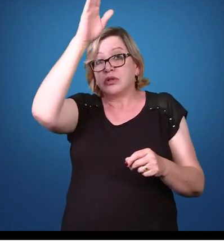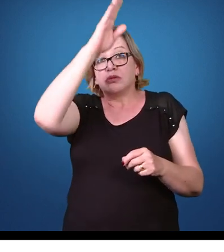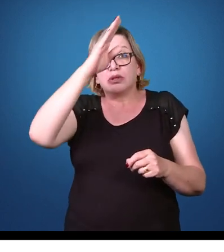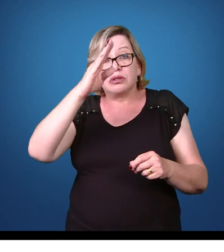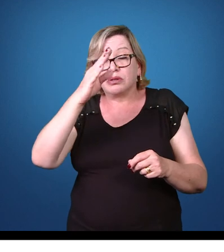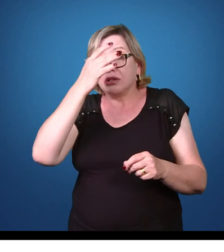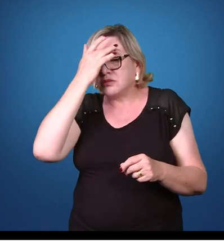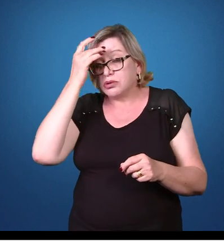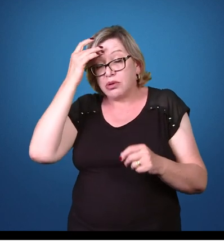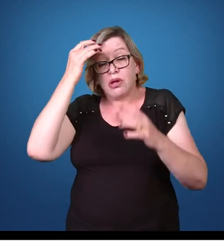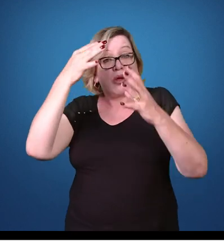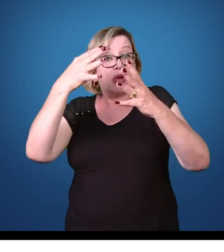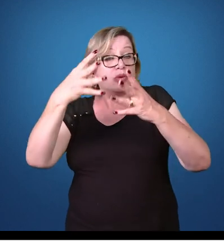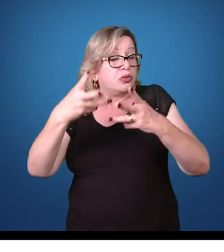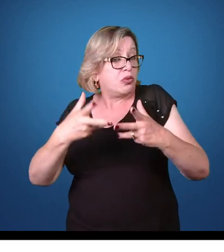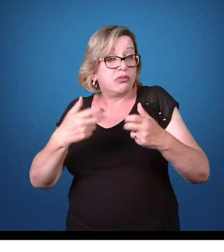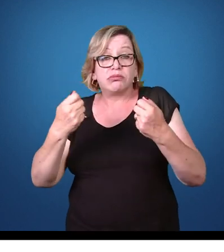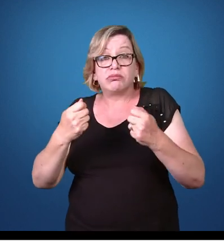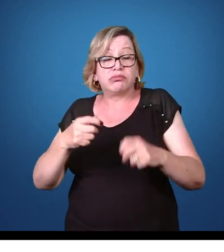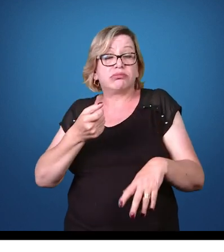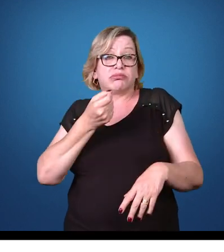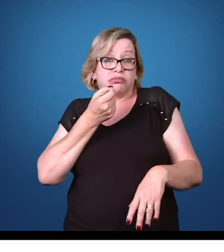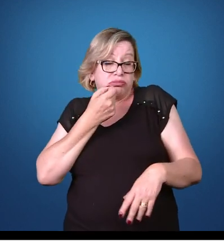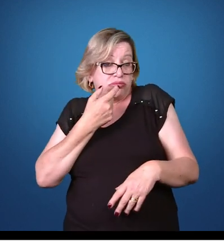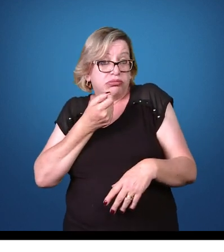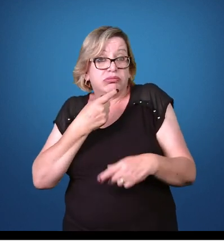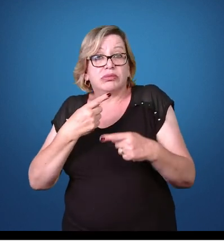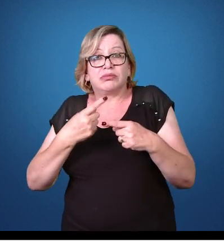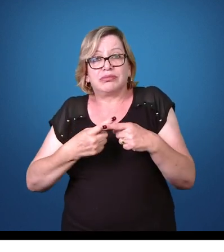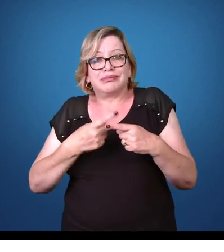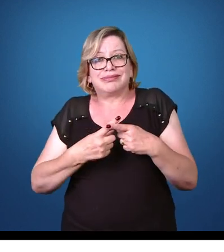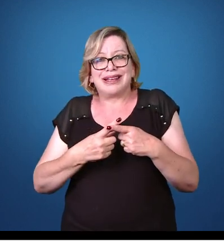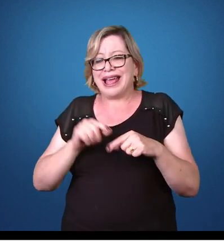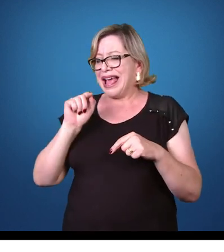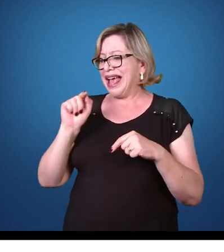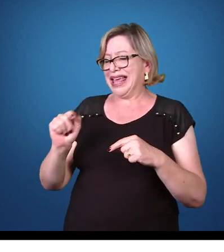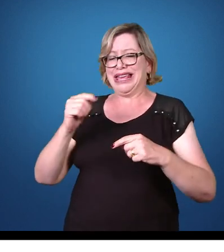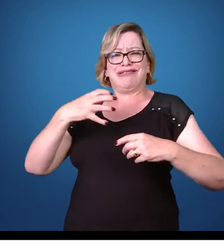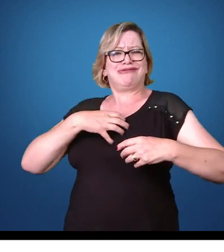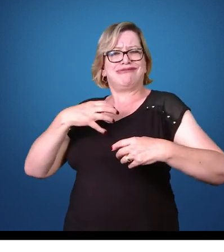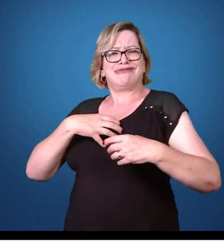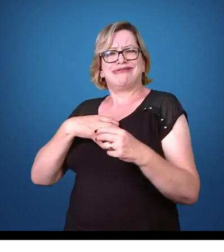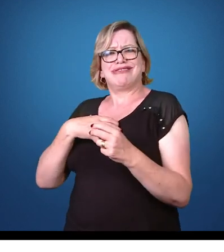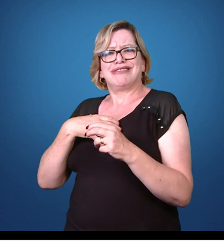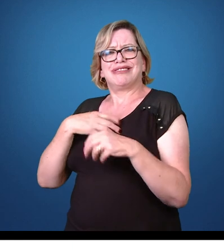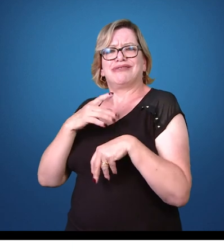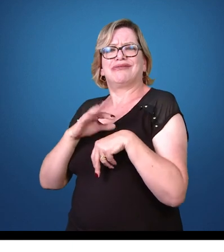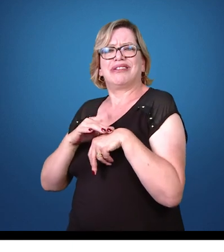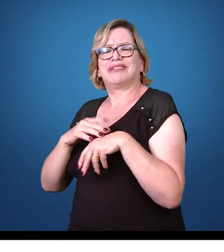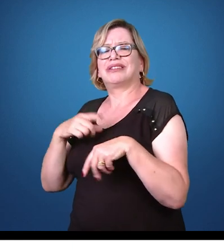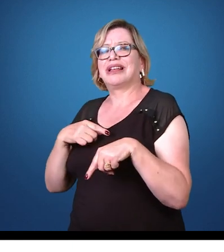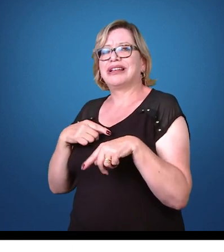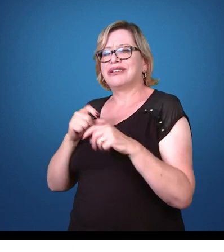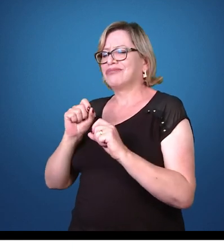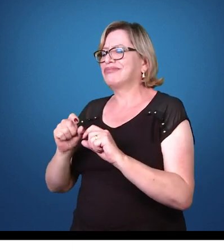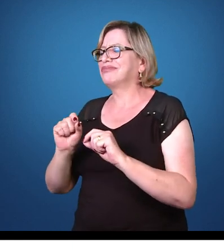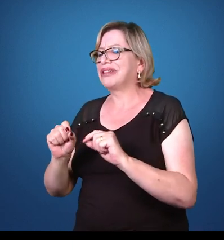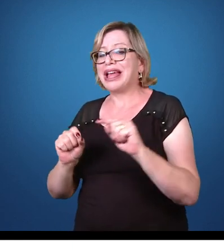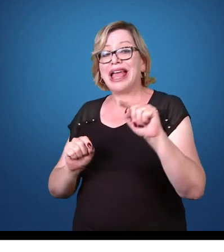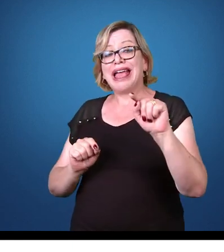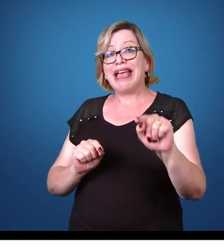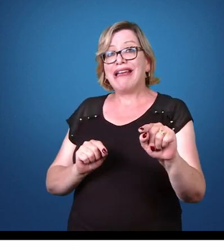eles têm que ter tratamento, ambos, porque não adianta você tratar apenas os sintomáticos se aqueles que